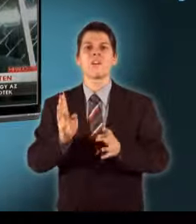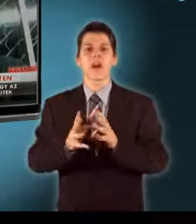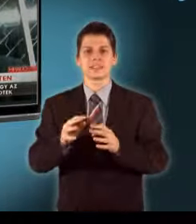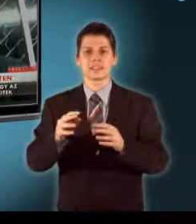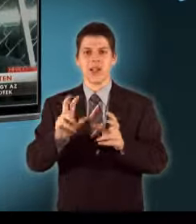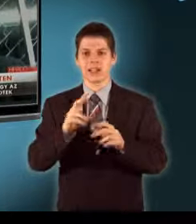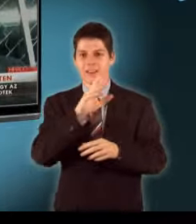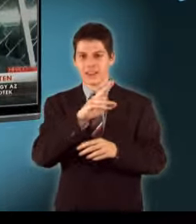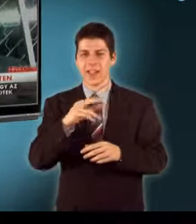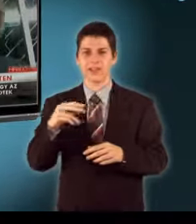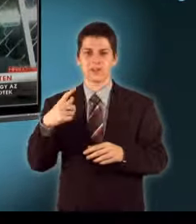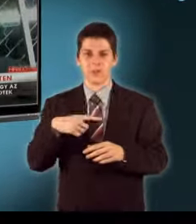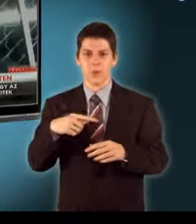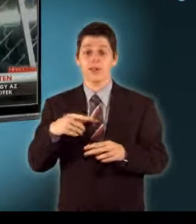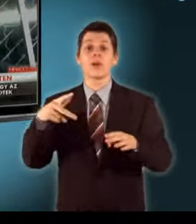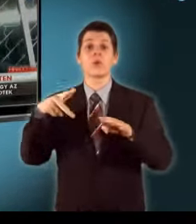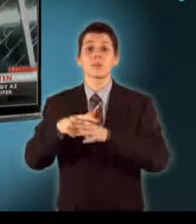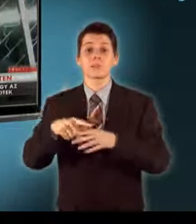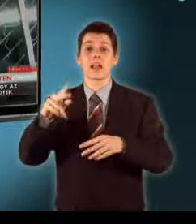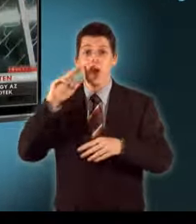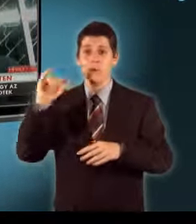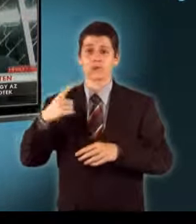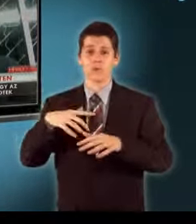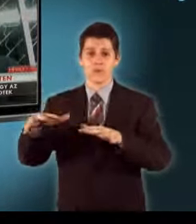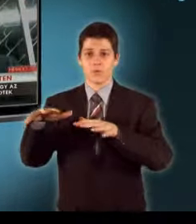Miközben beszélt, szintén volt egy utórengés